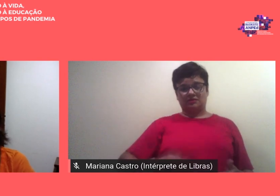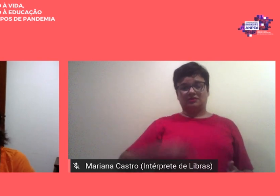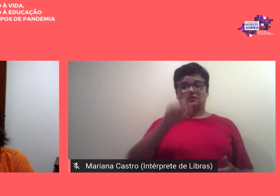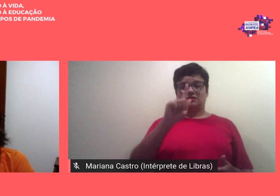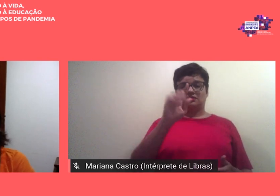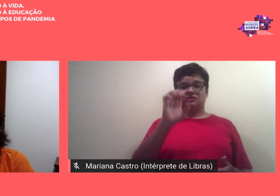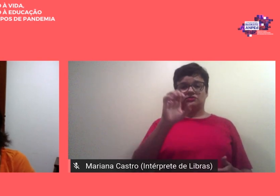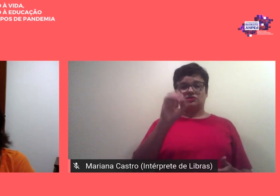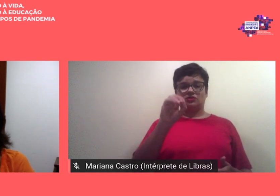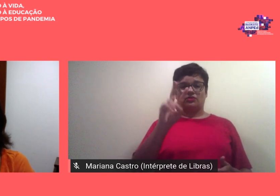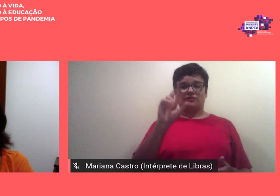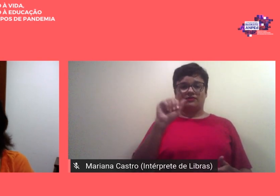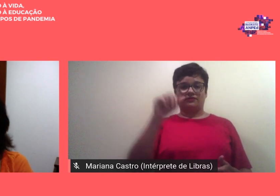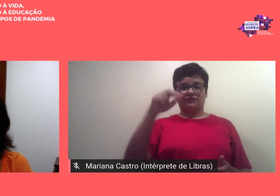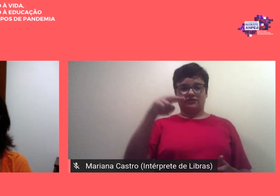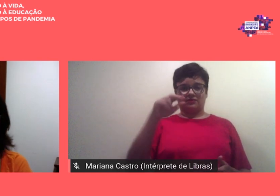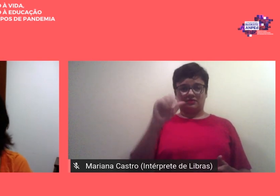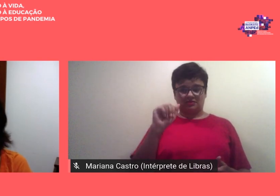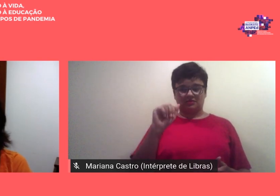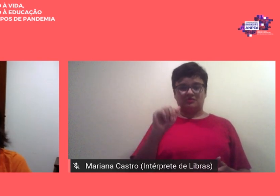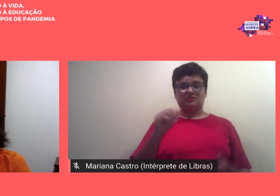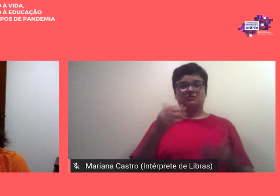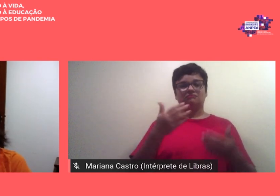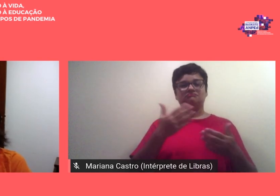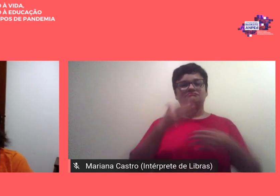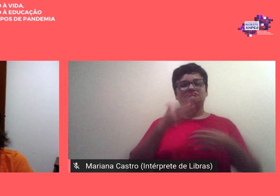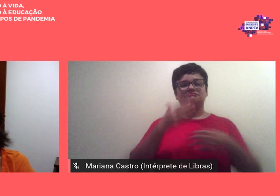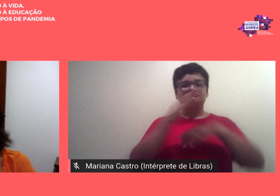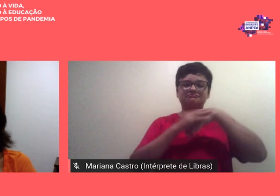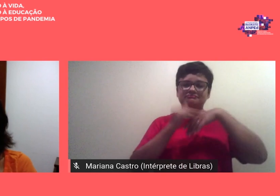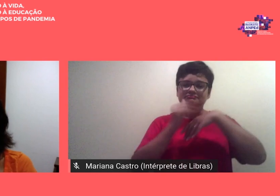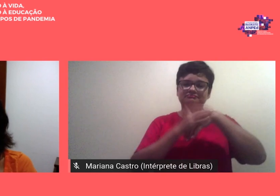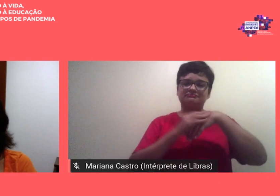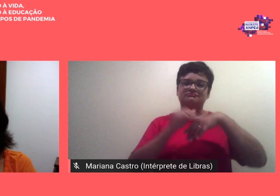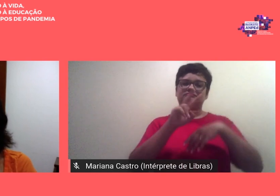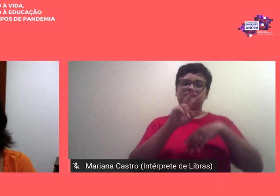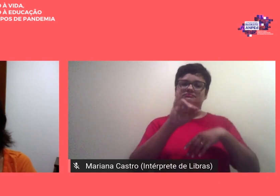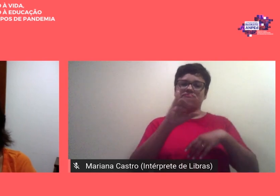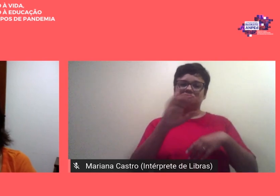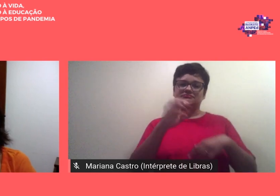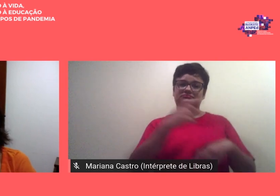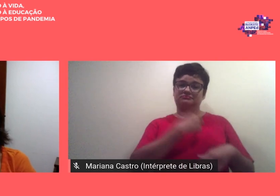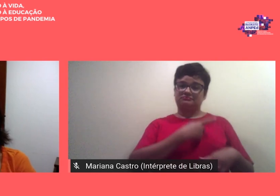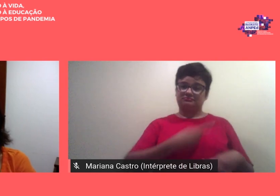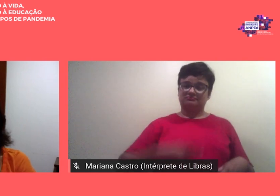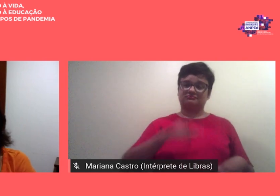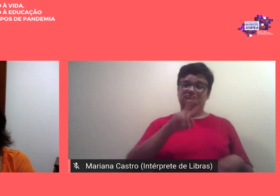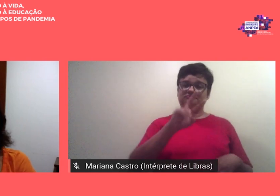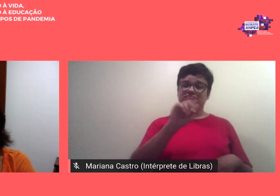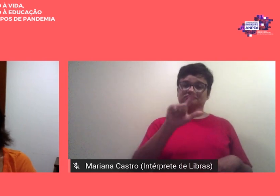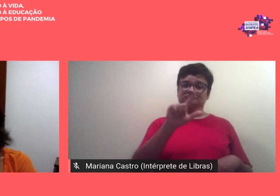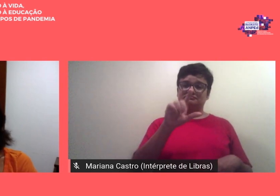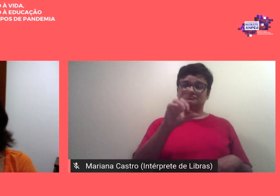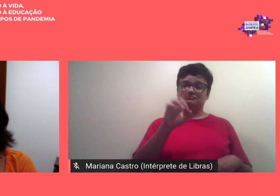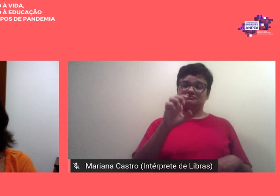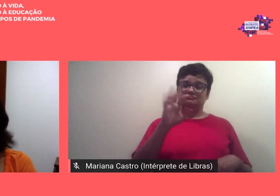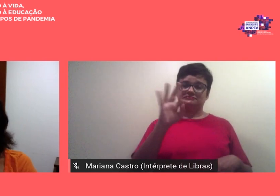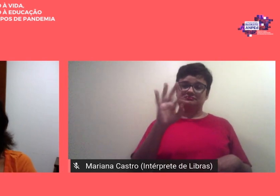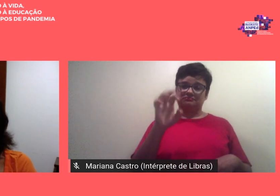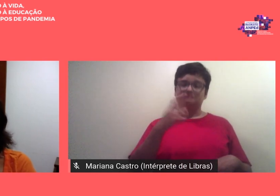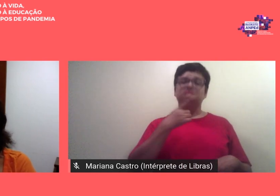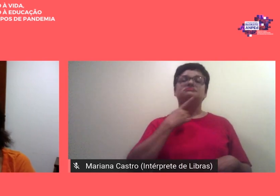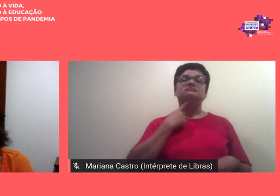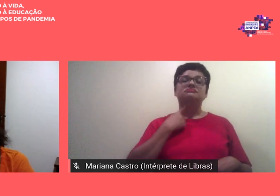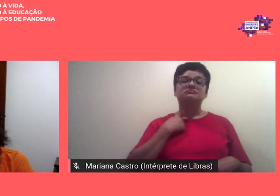e da nossa querida vice-presidente regional professora Valdete Coco Além da disposição de realizar um trabalho